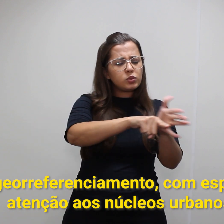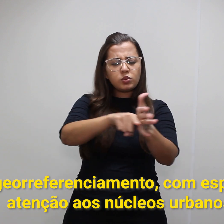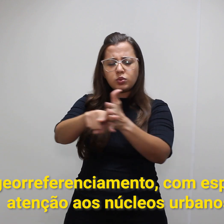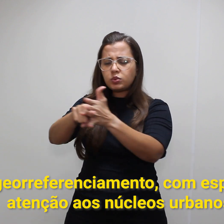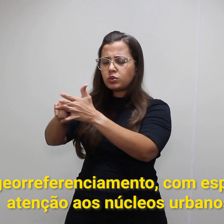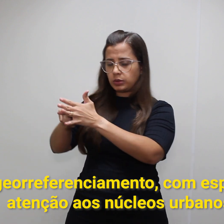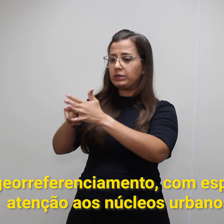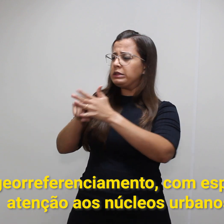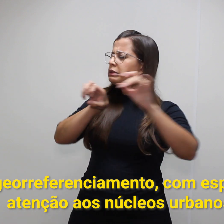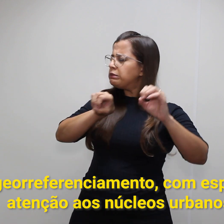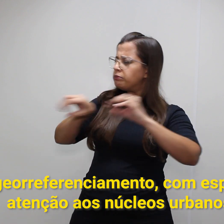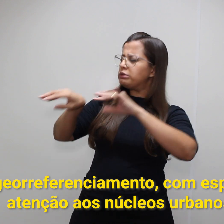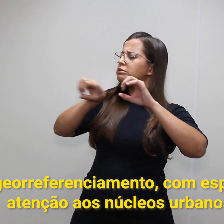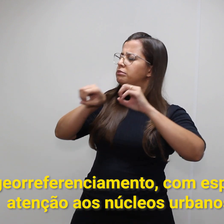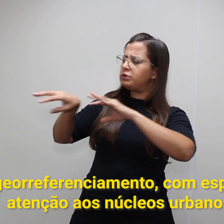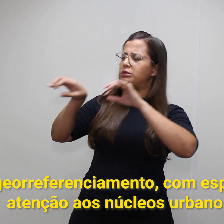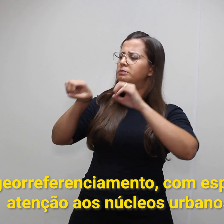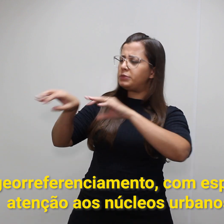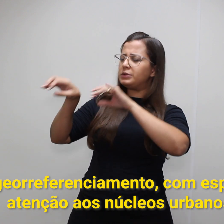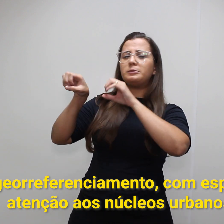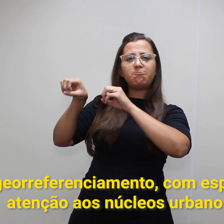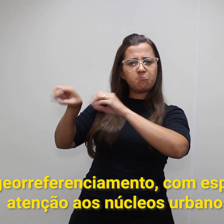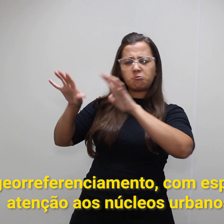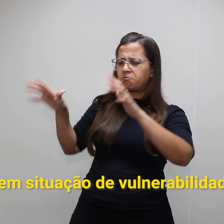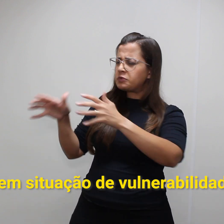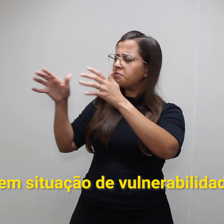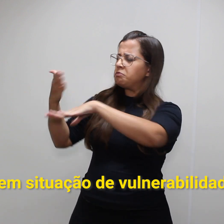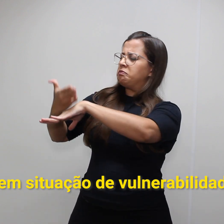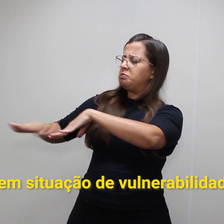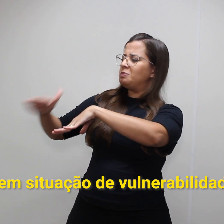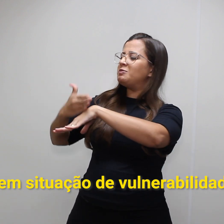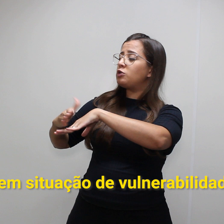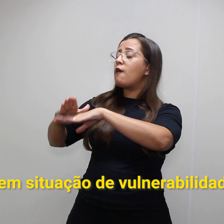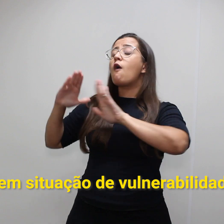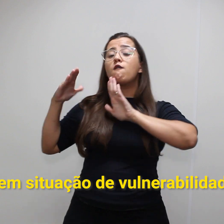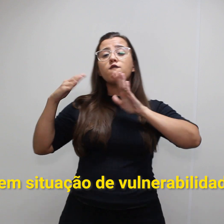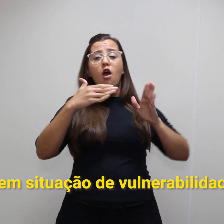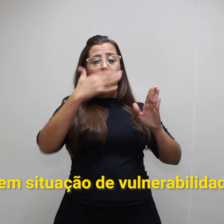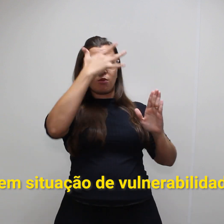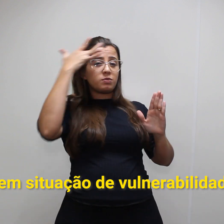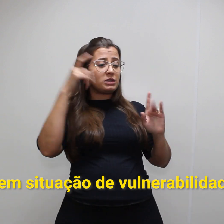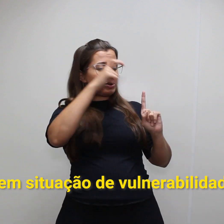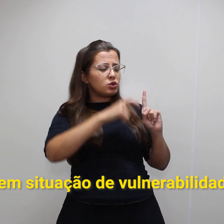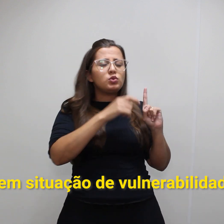atenção aos núcleos urbanos em situação de vulnerabilidade.